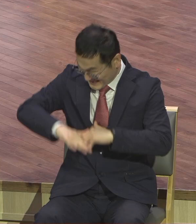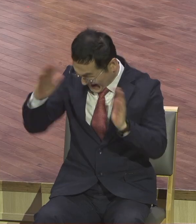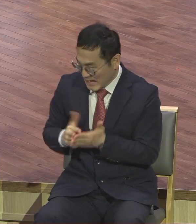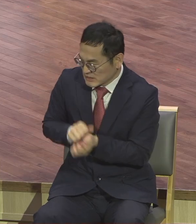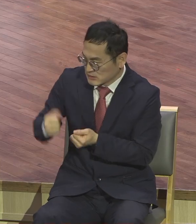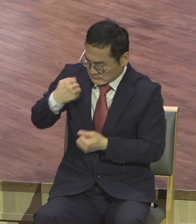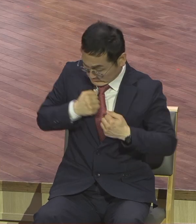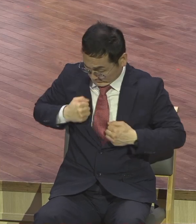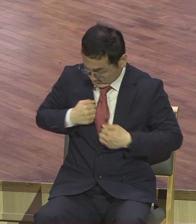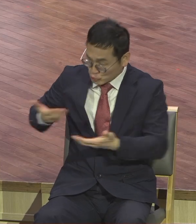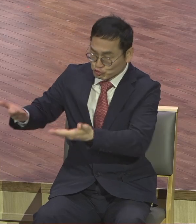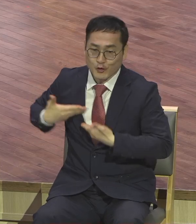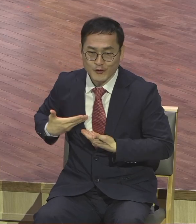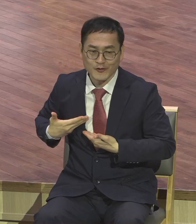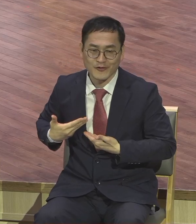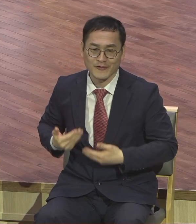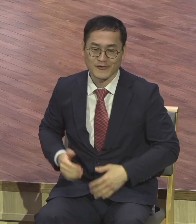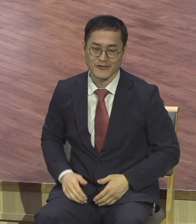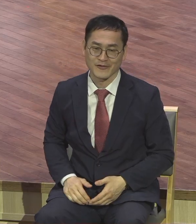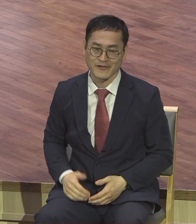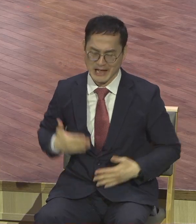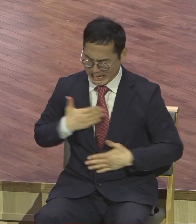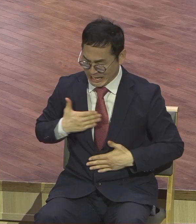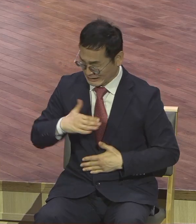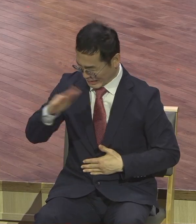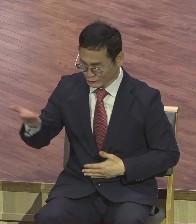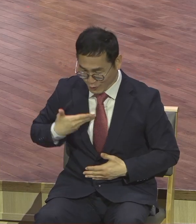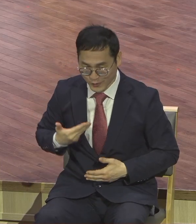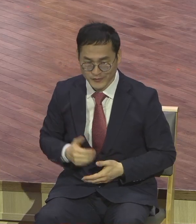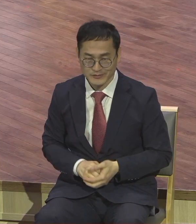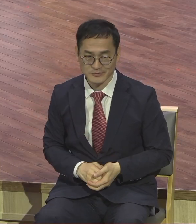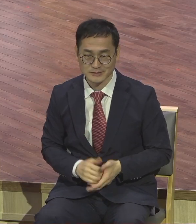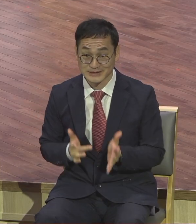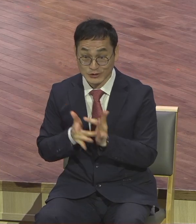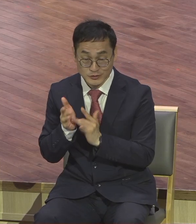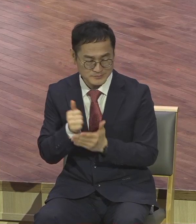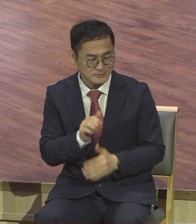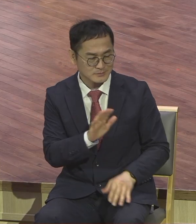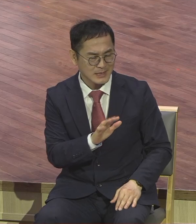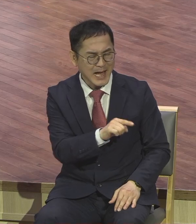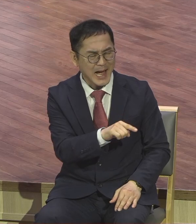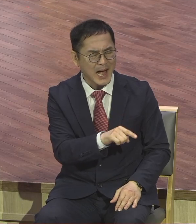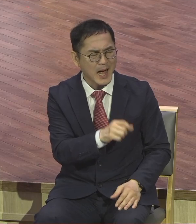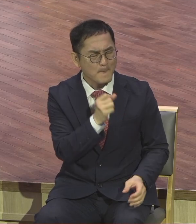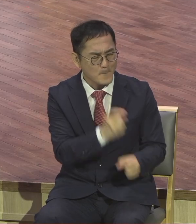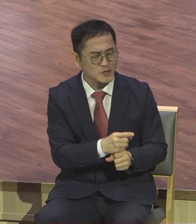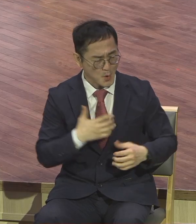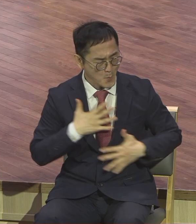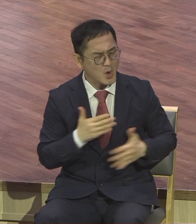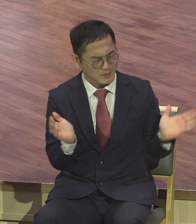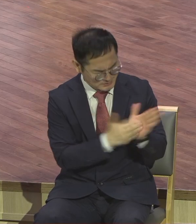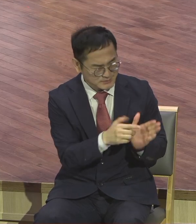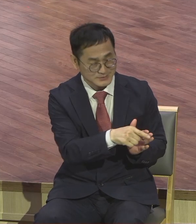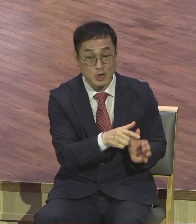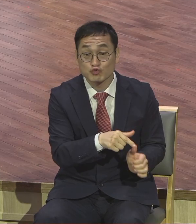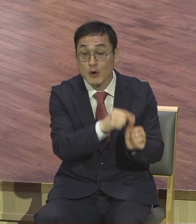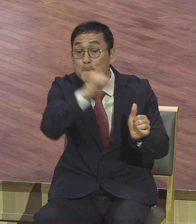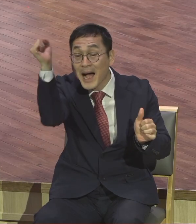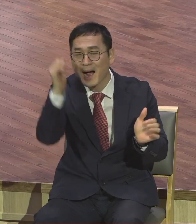이렇게 나오니까 예수님께서 이미 모욕한 자는 발밖에